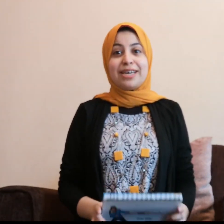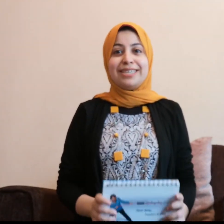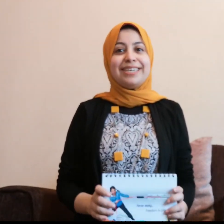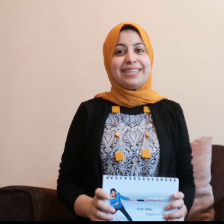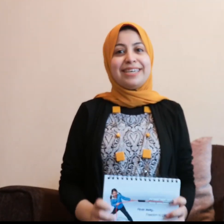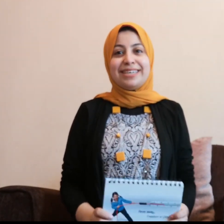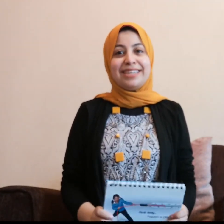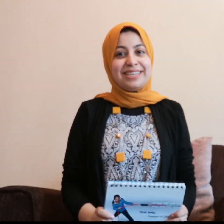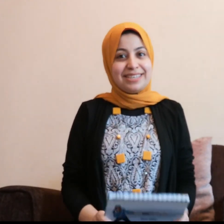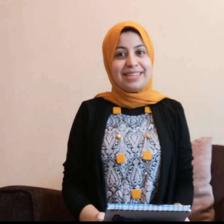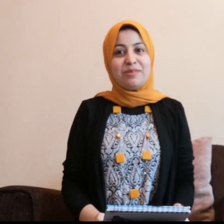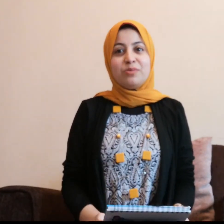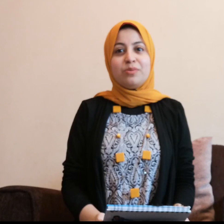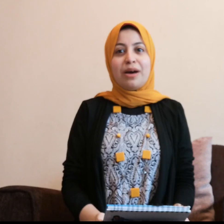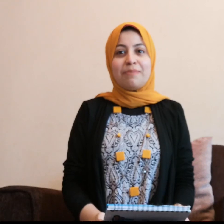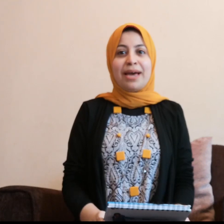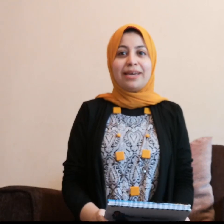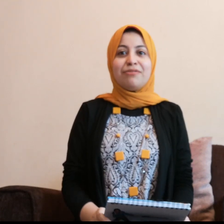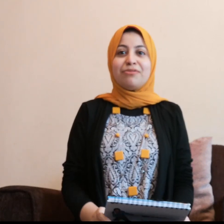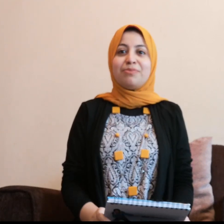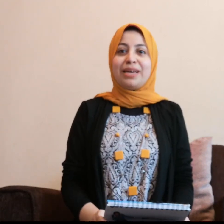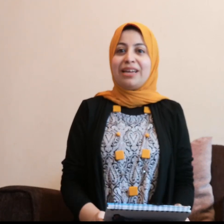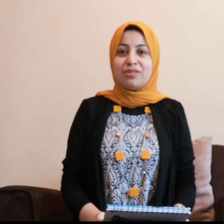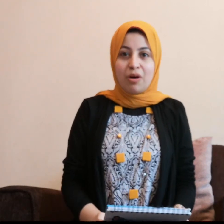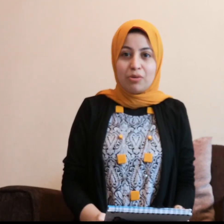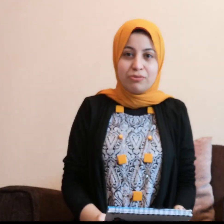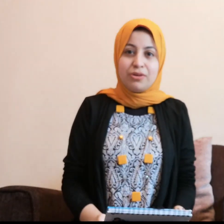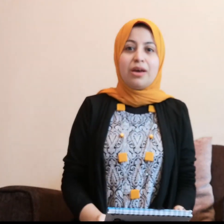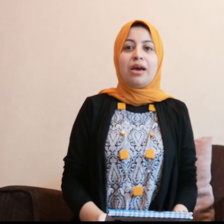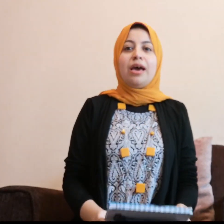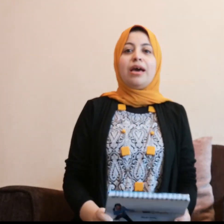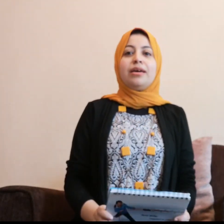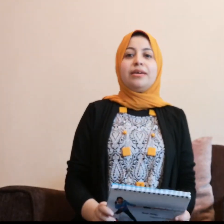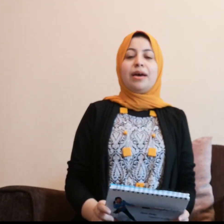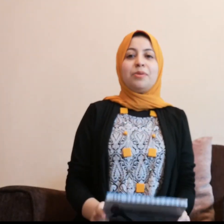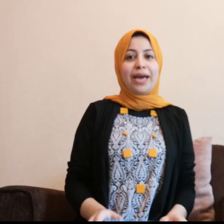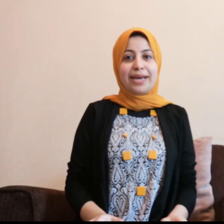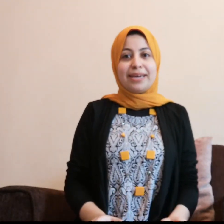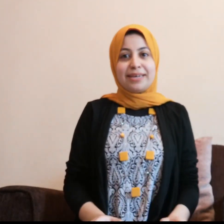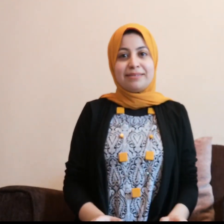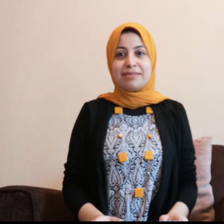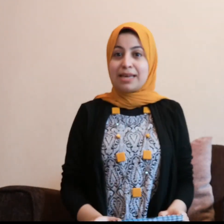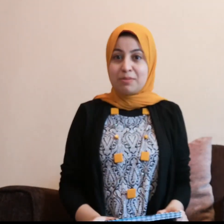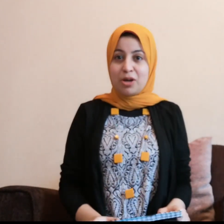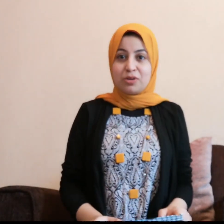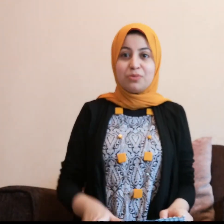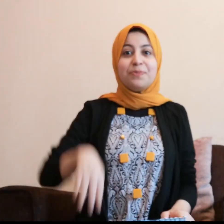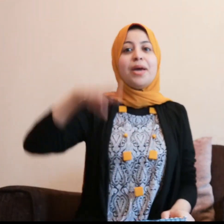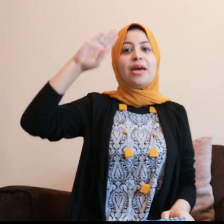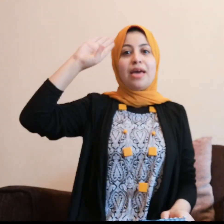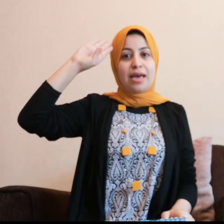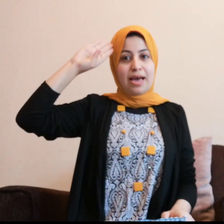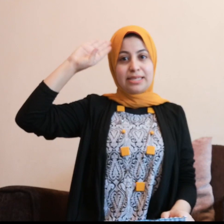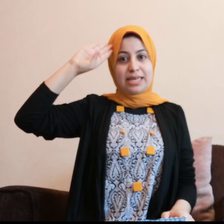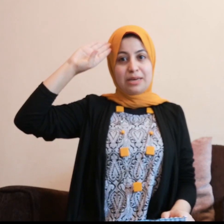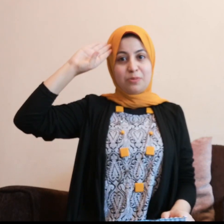سهدين جدا جدا جدا واهم حاجة في مجال التعارف آآ اول حاجة كانت السلام عليكم السلام